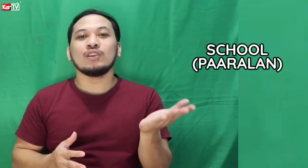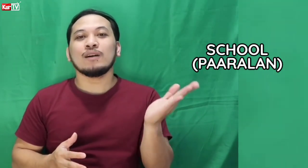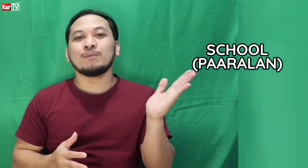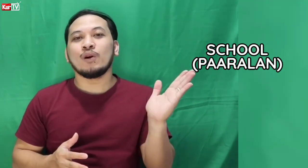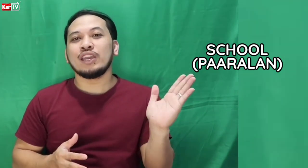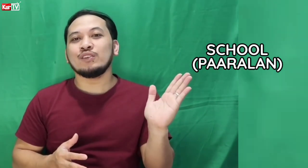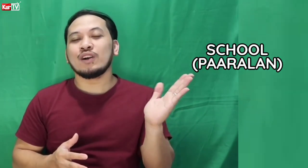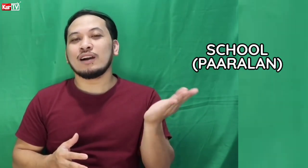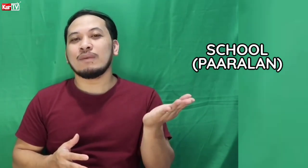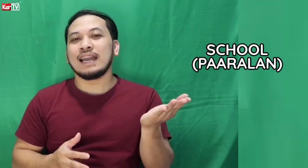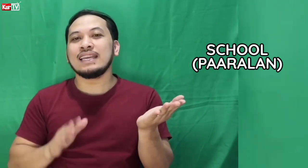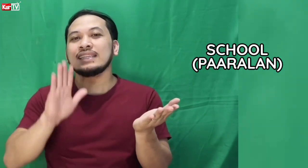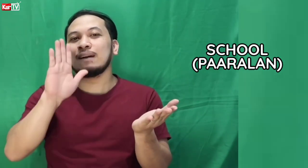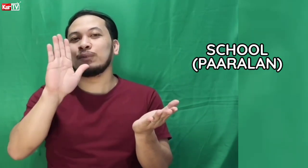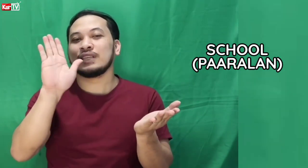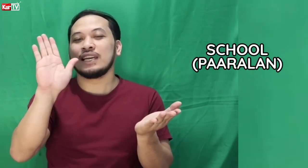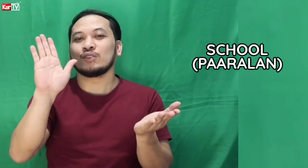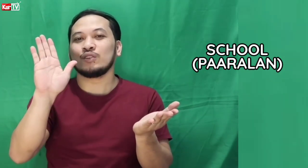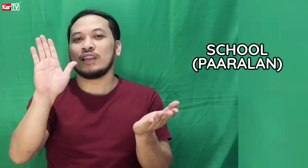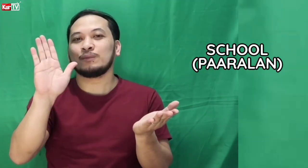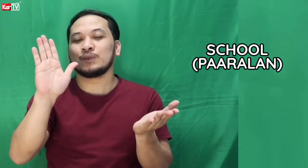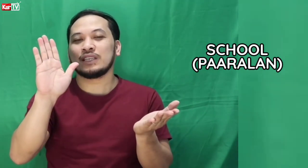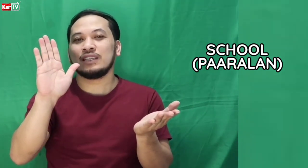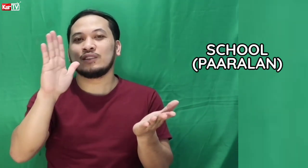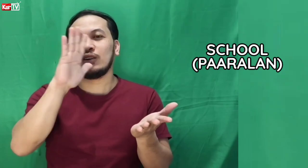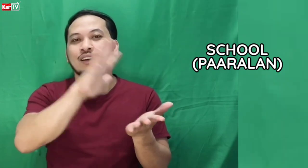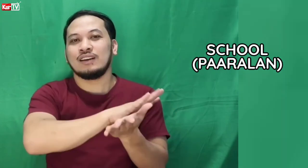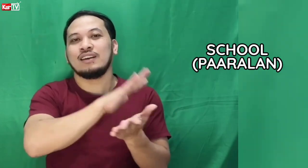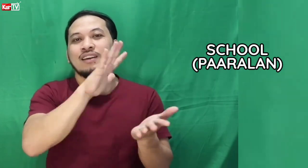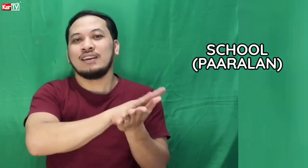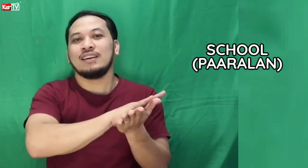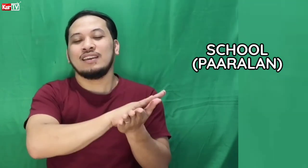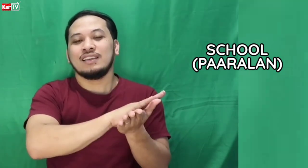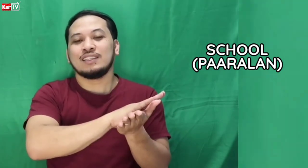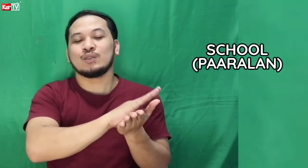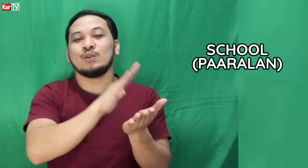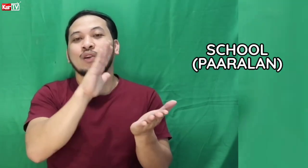nyo lang po ang inyong kamay. Tapos, iganito nyo lang po siya dito. School.